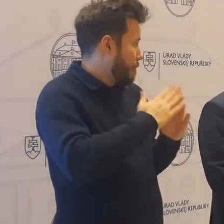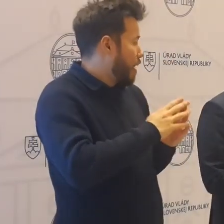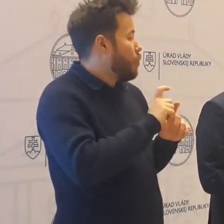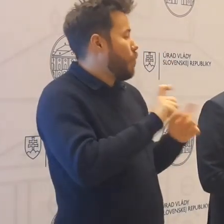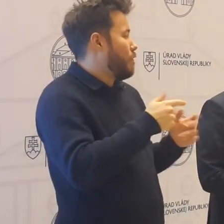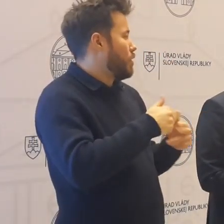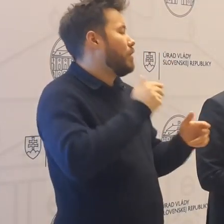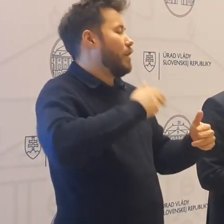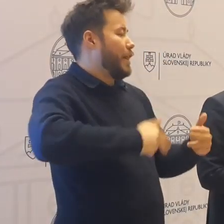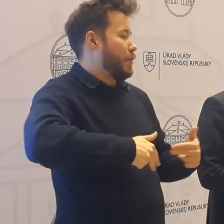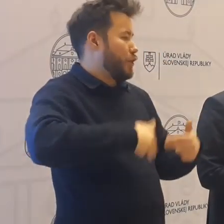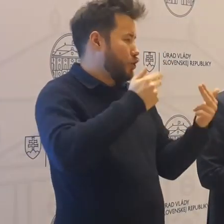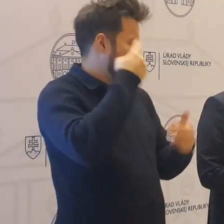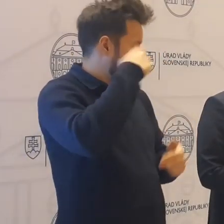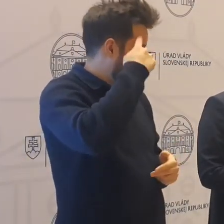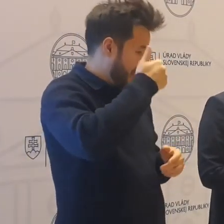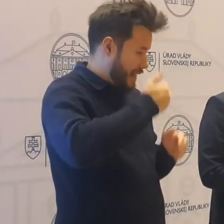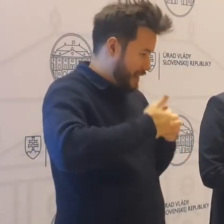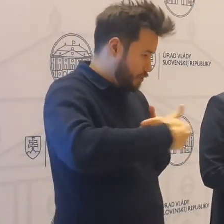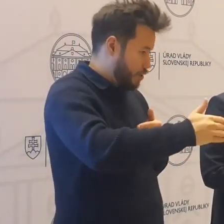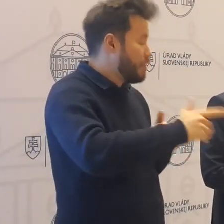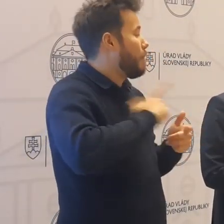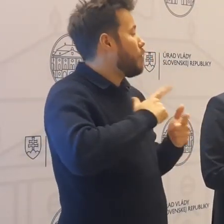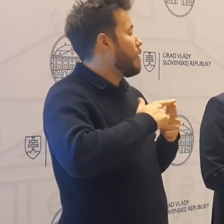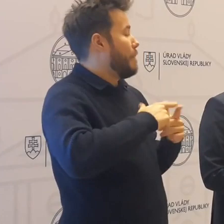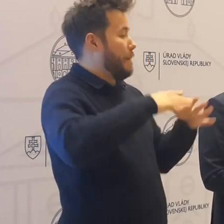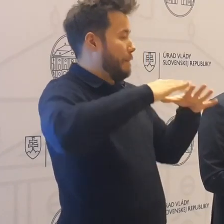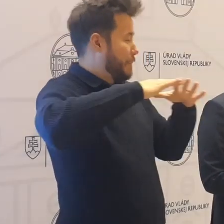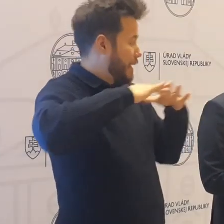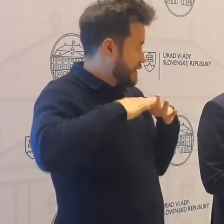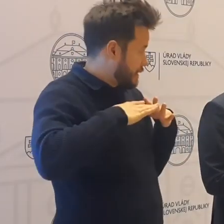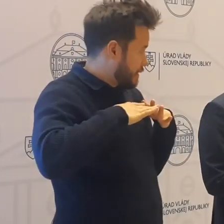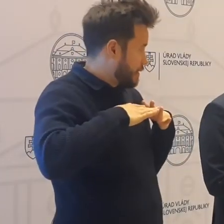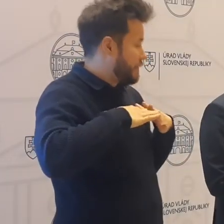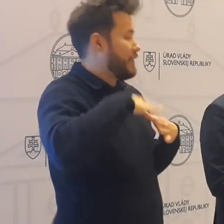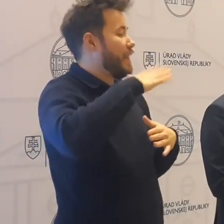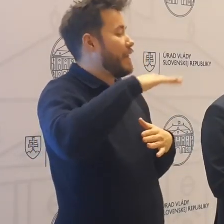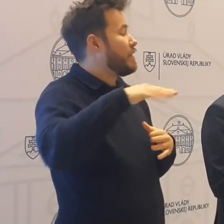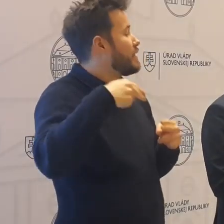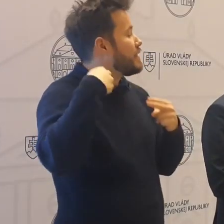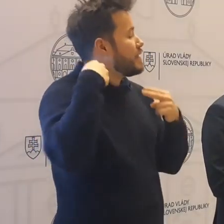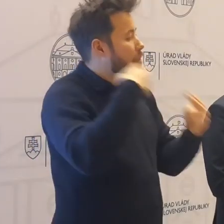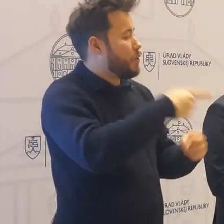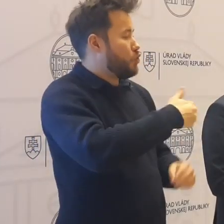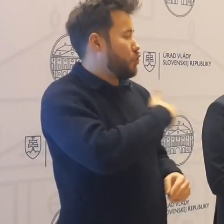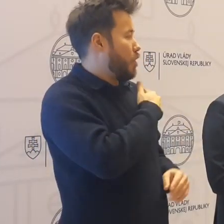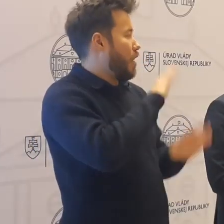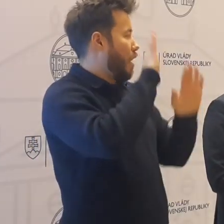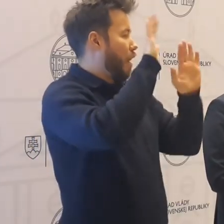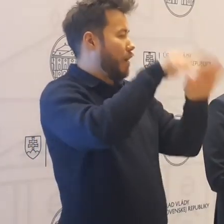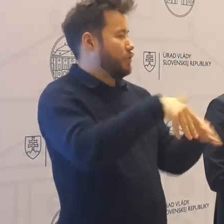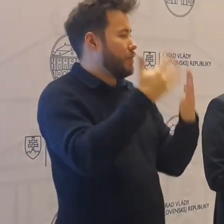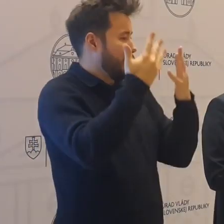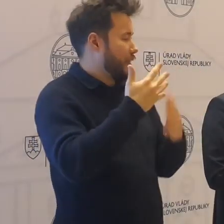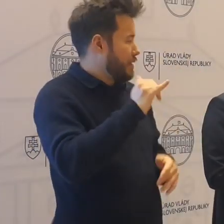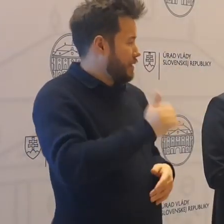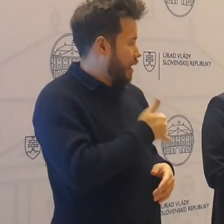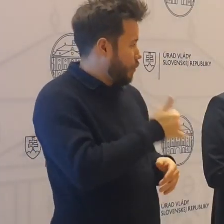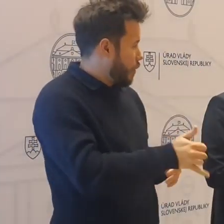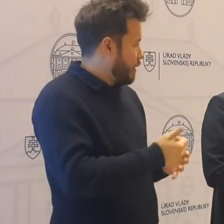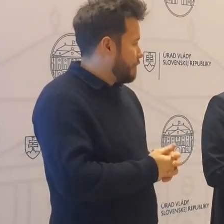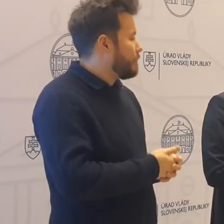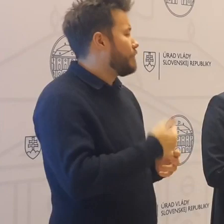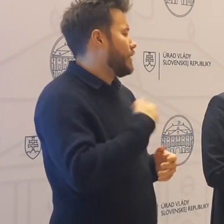či už dyštačné vzdelávanie na sledujúci týždeň, potom budeme mať prázdniny, deti sa budú vrácať až 10. januára. Ja prioritne sa budem